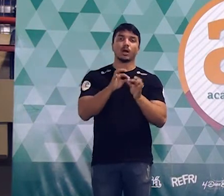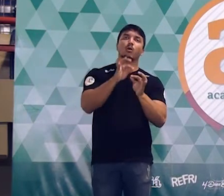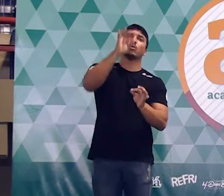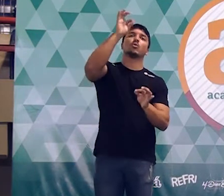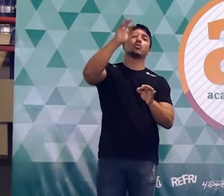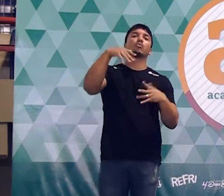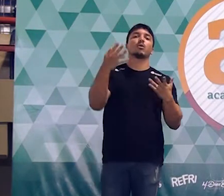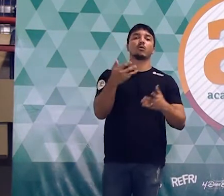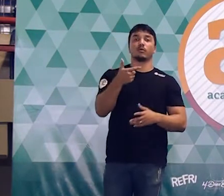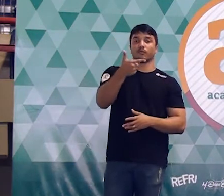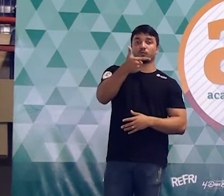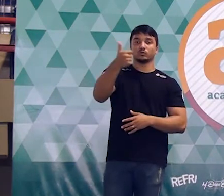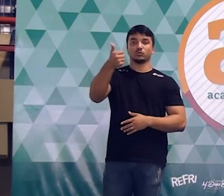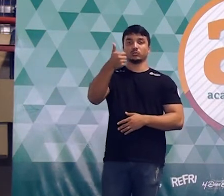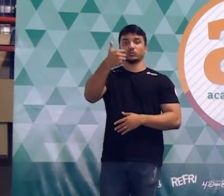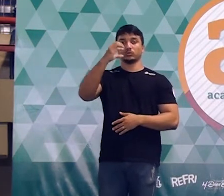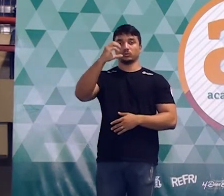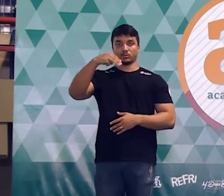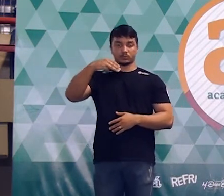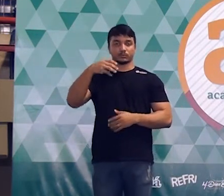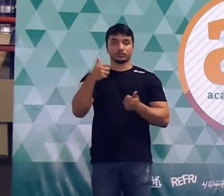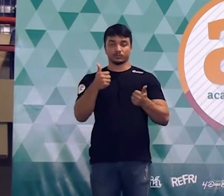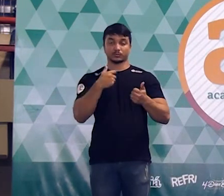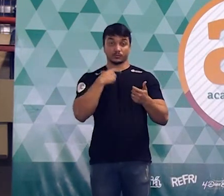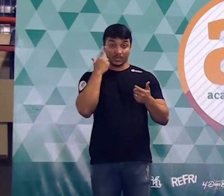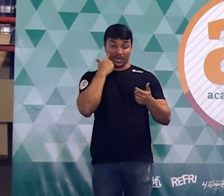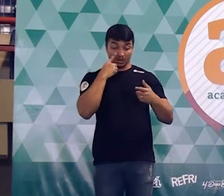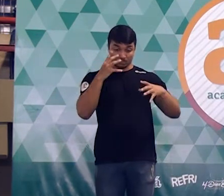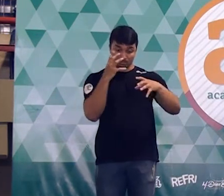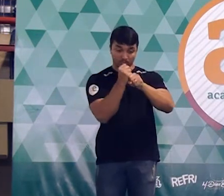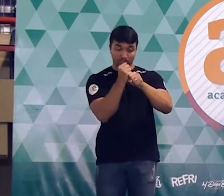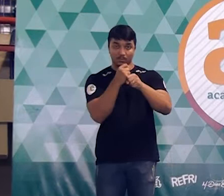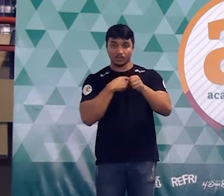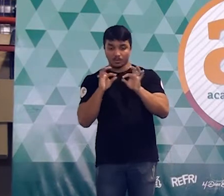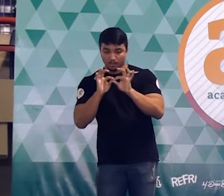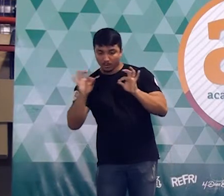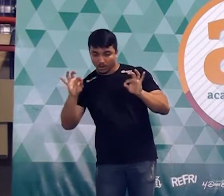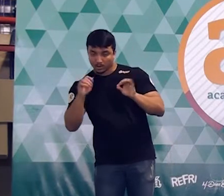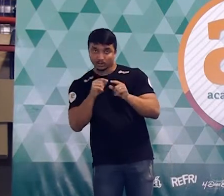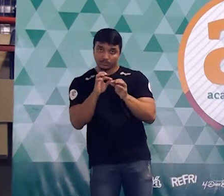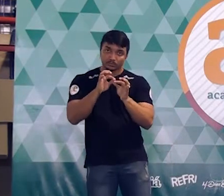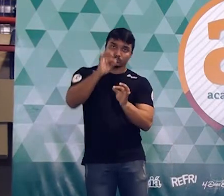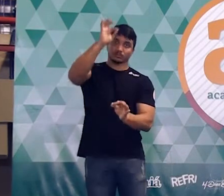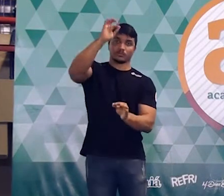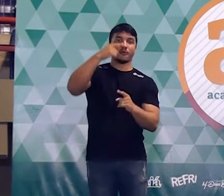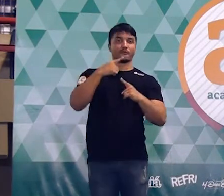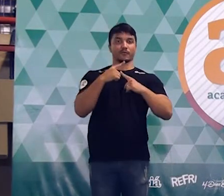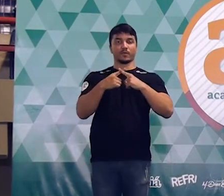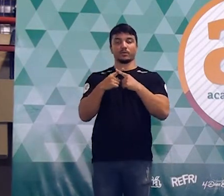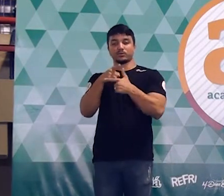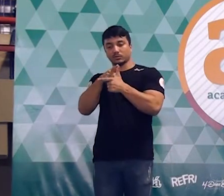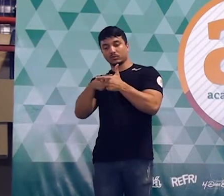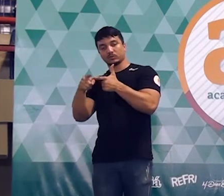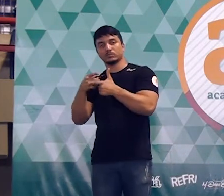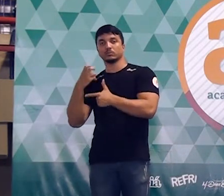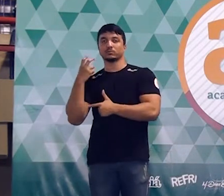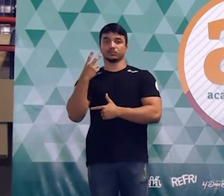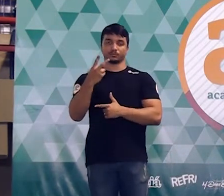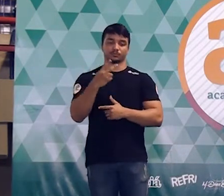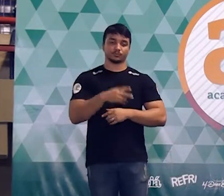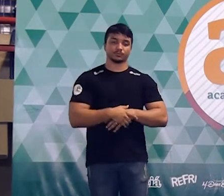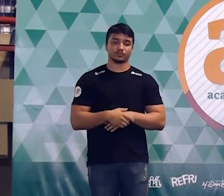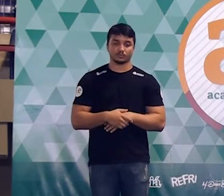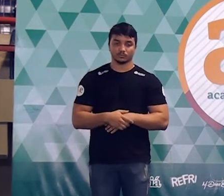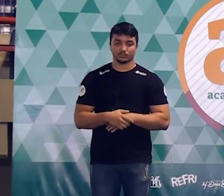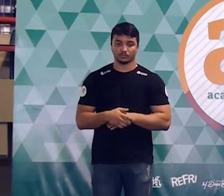altura dele? 21 centímetros. E aí a partir da base da altura eu consigo fazer o cálculo da área. Como é que é calcular a área? Base